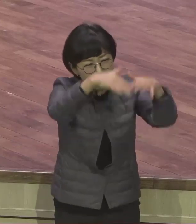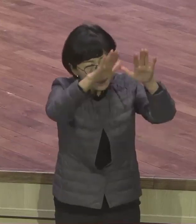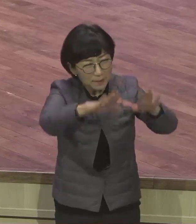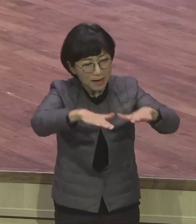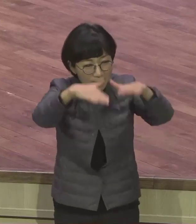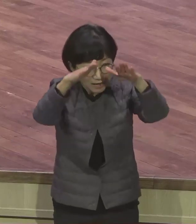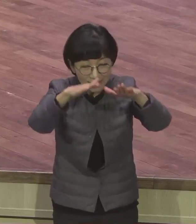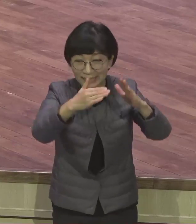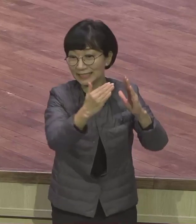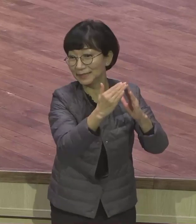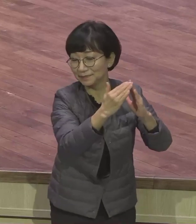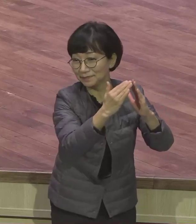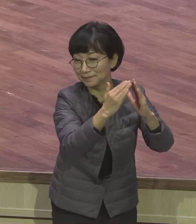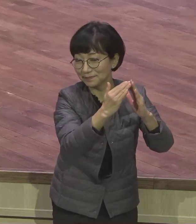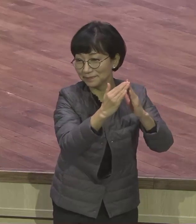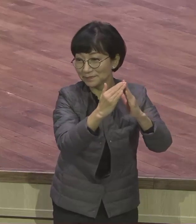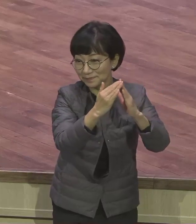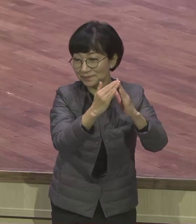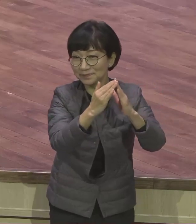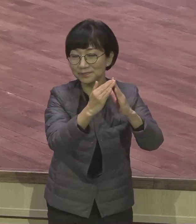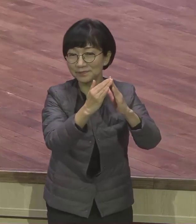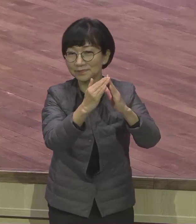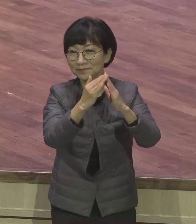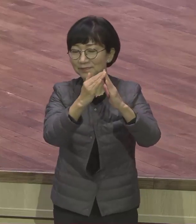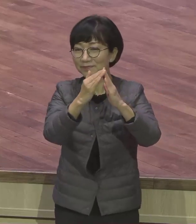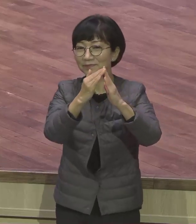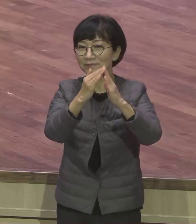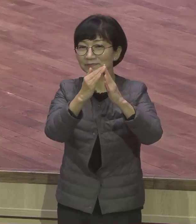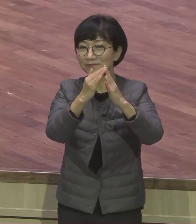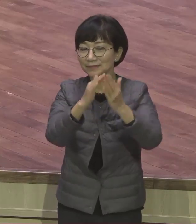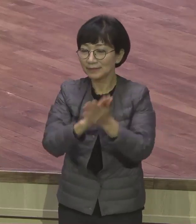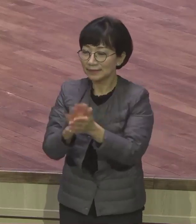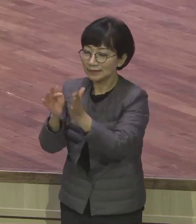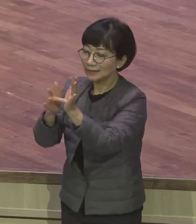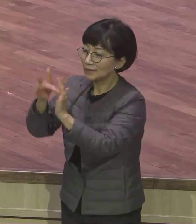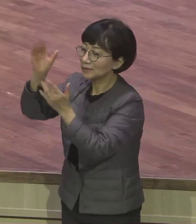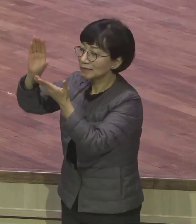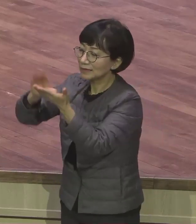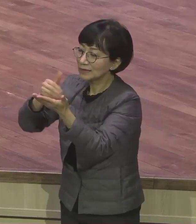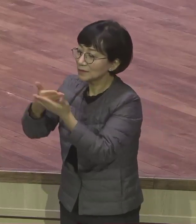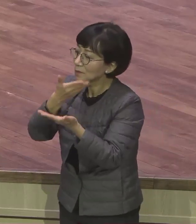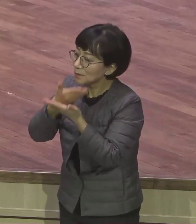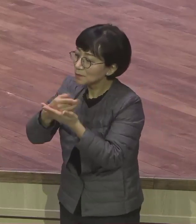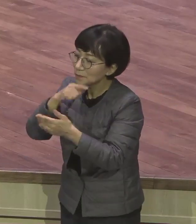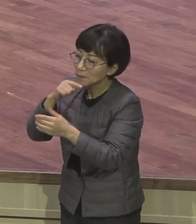그 집 예수 그리토의 보혈의 피를 믿는 그 사람